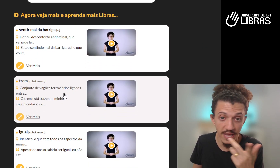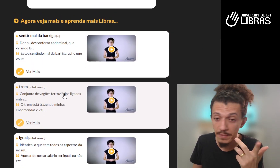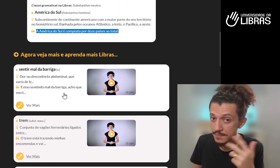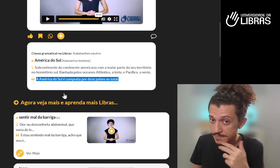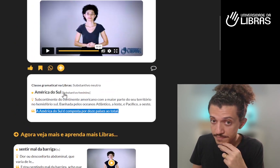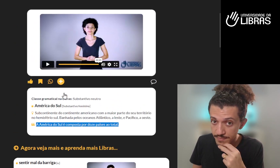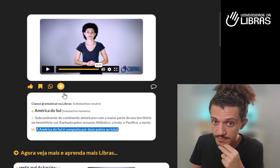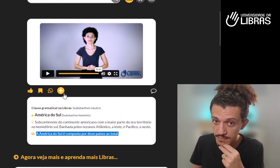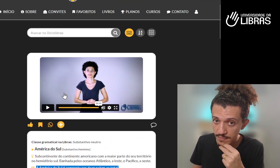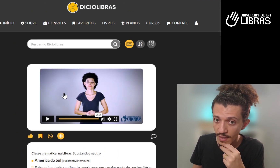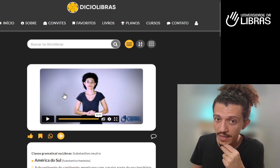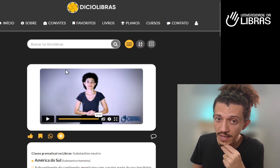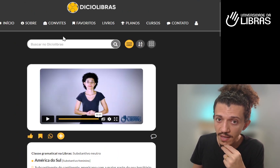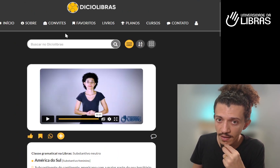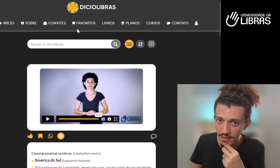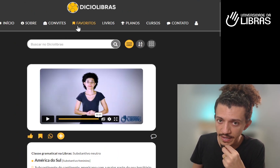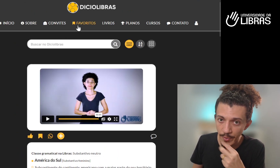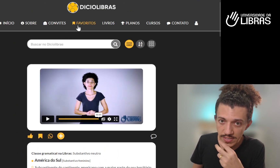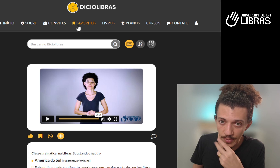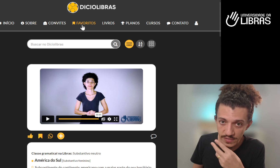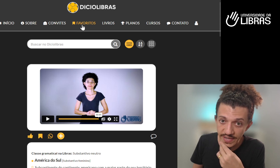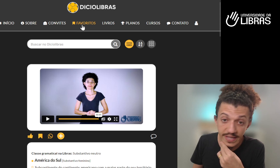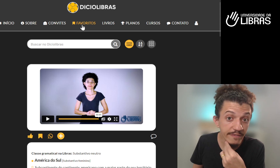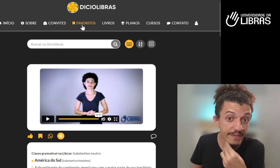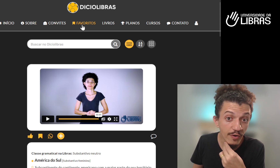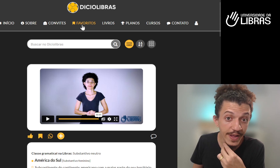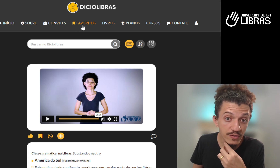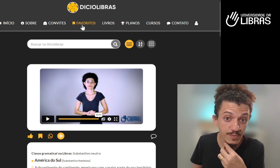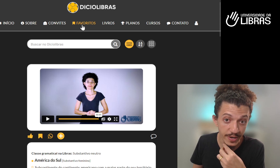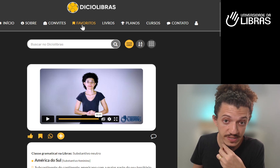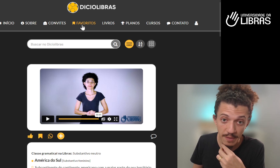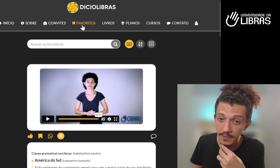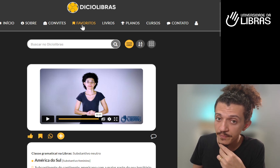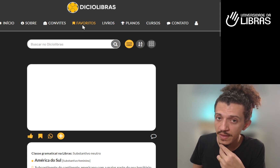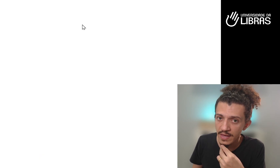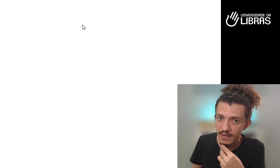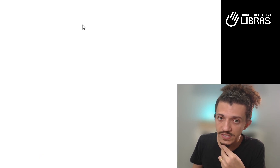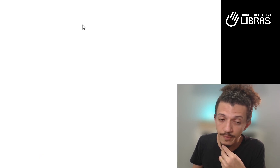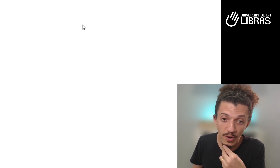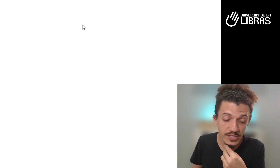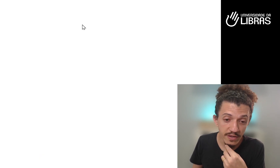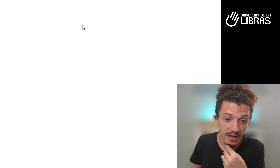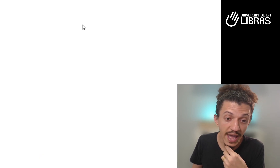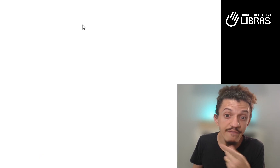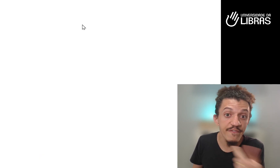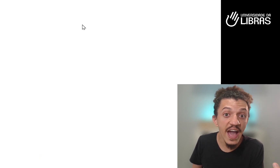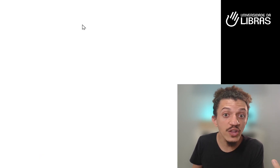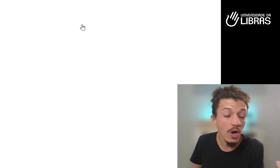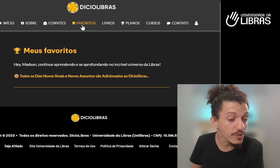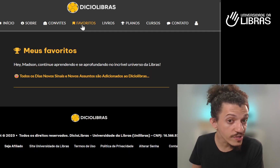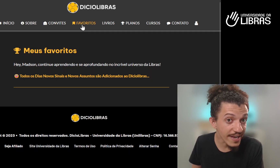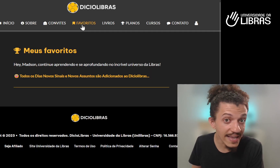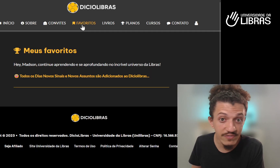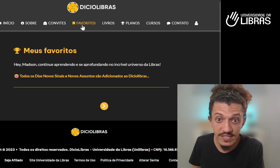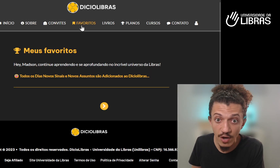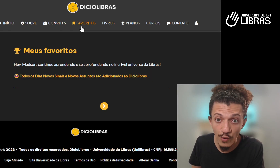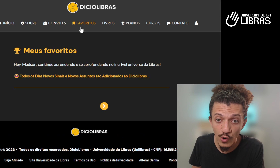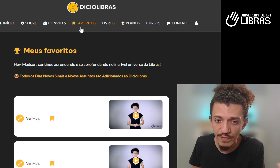tema e depois você pode ver aqui em favoritos por exemplo e você pode rever todos os sinais que você salvou como